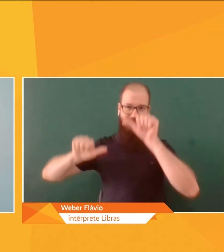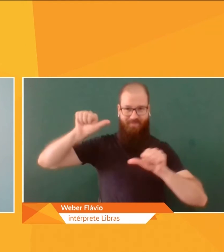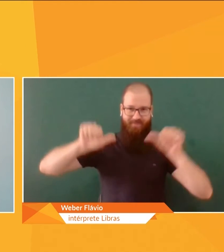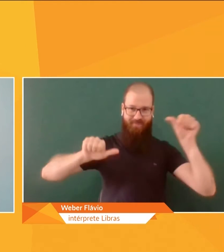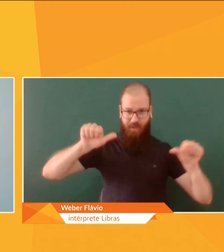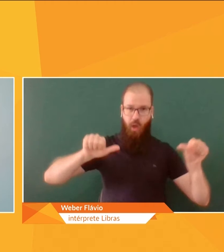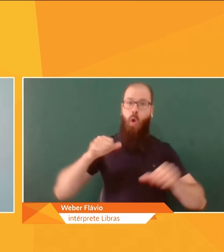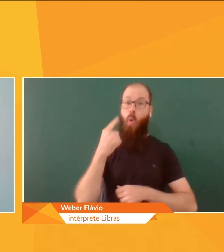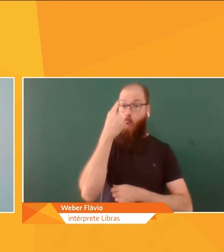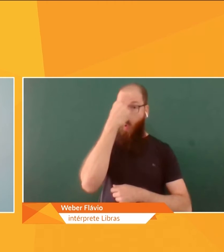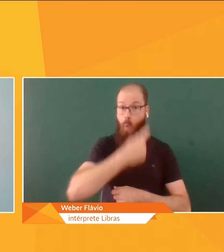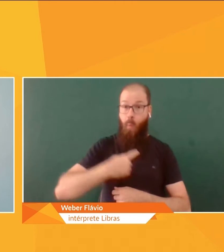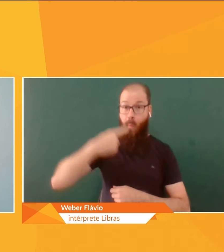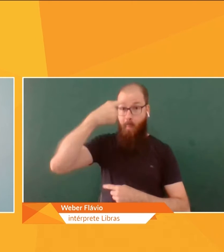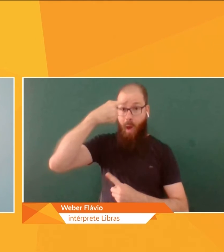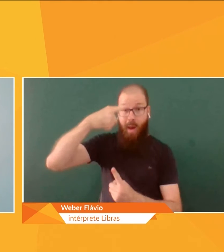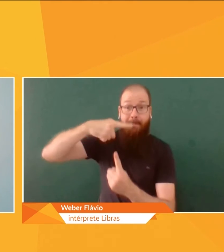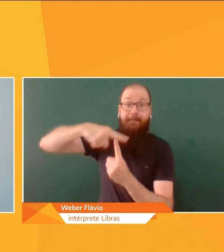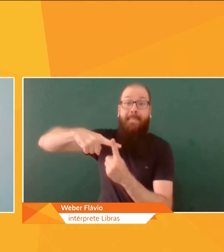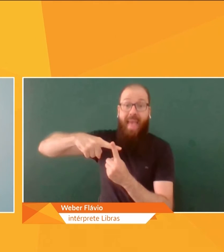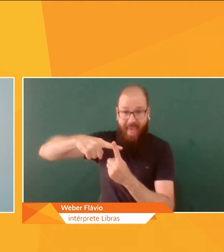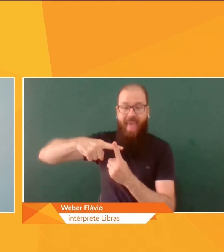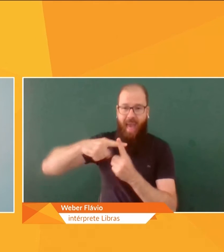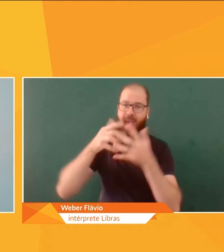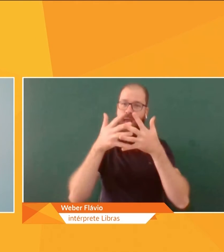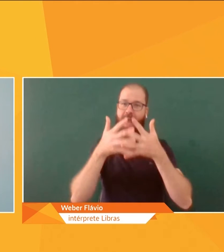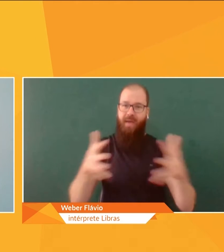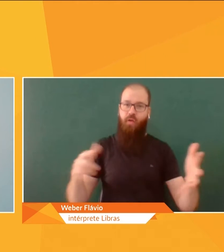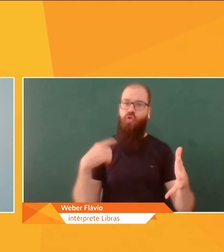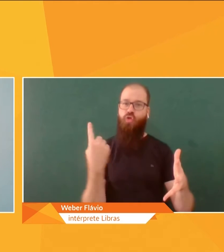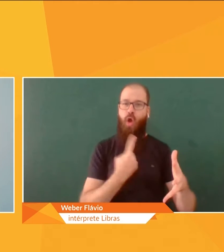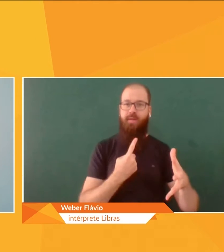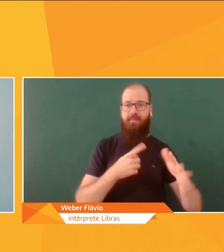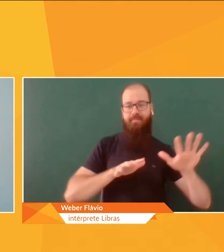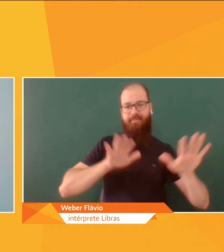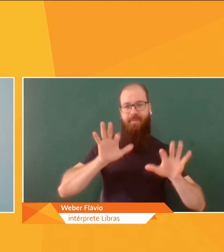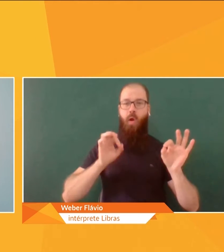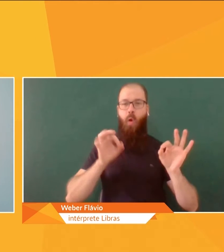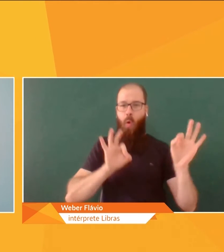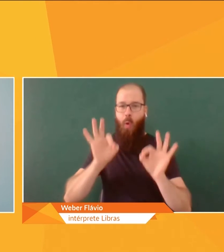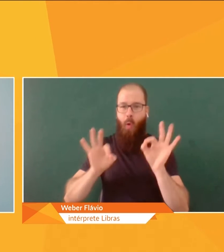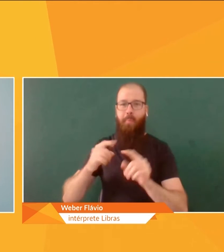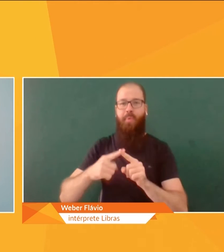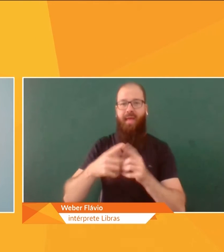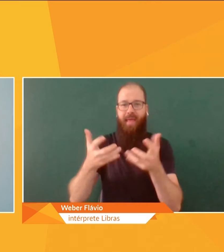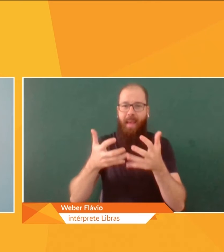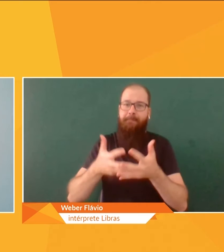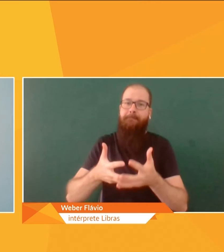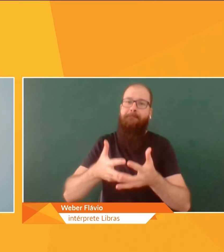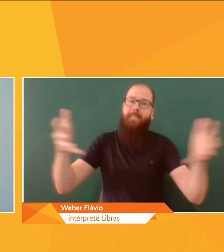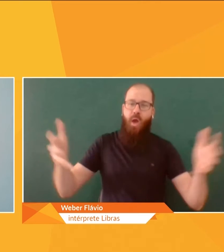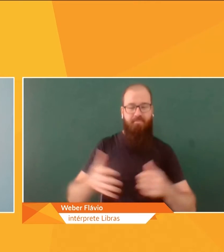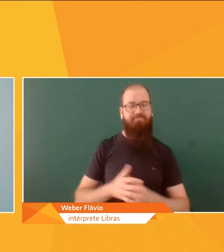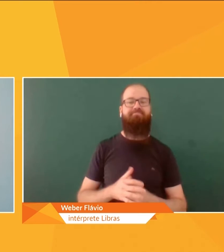evento. Então, gente tentou espalhar para tentar abranger o maior número de pessoas possível. Maravilha, para todo mundo poder participar, né,